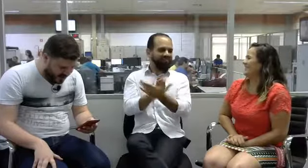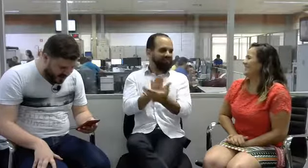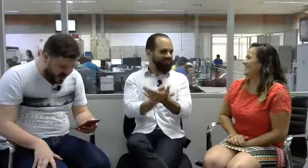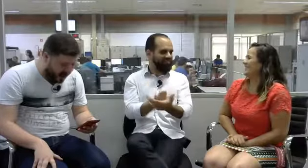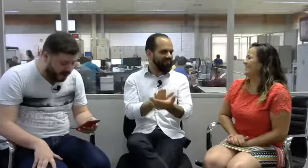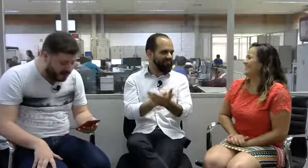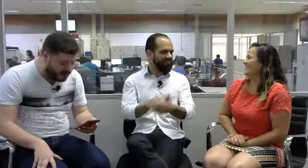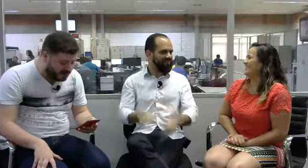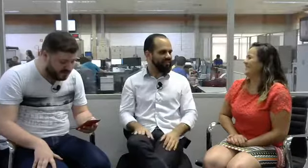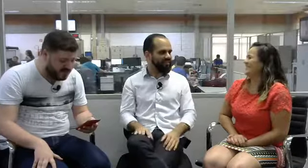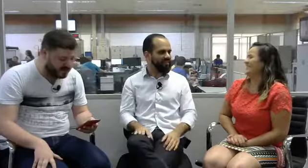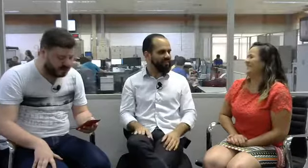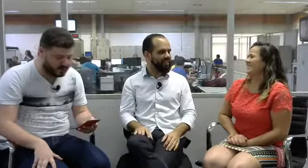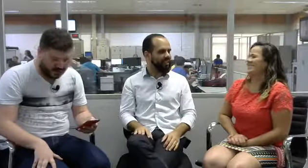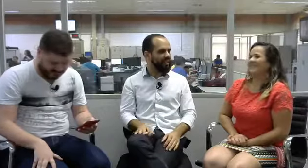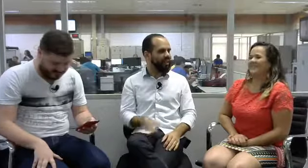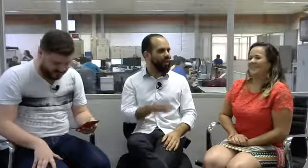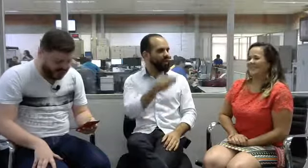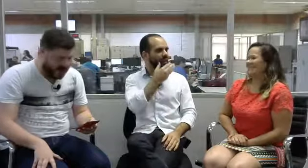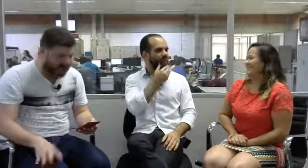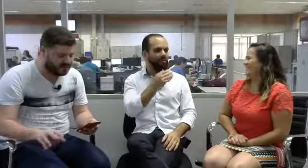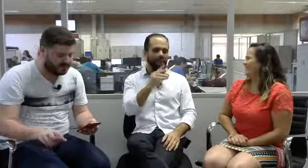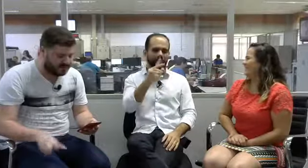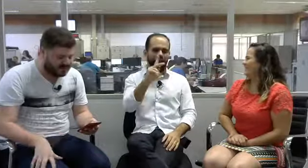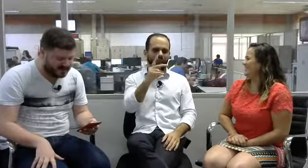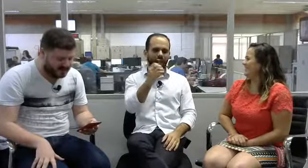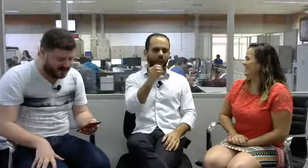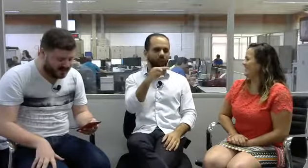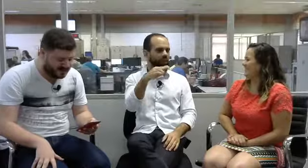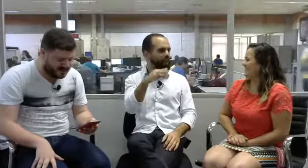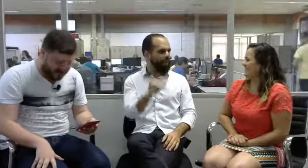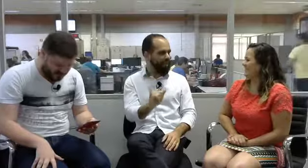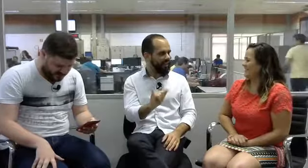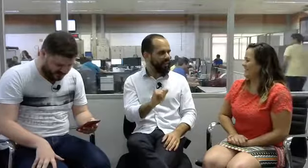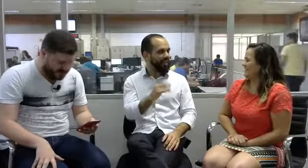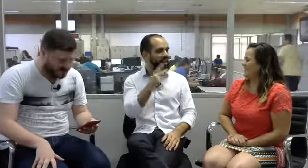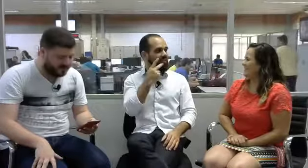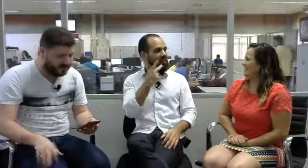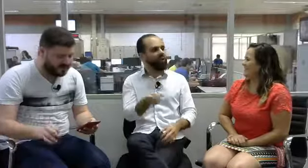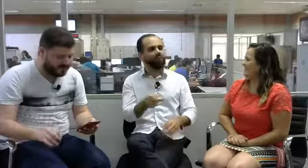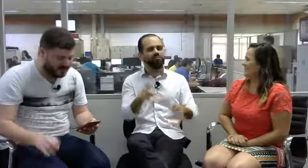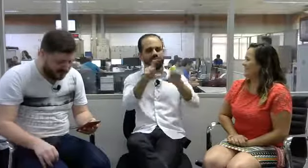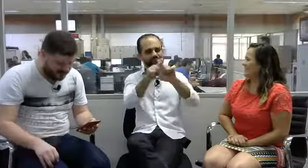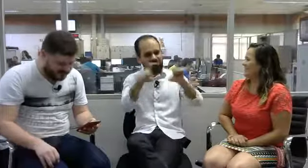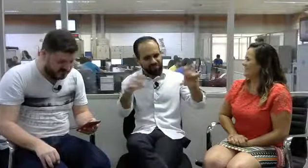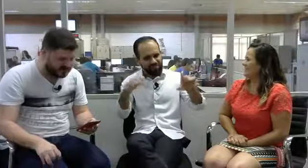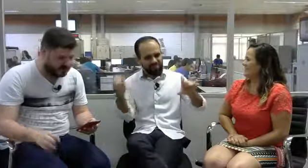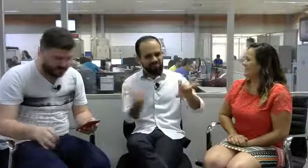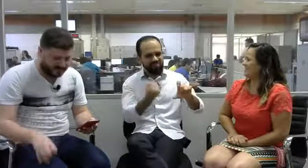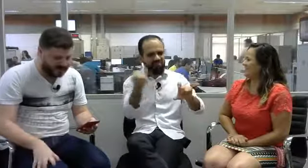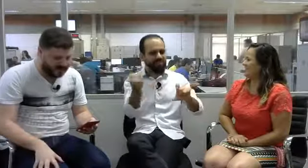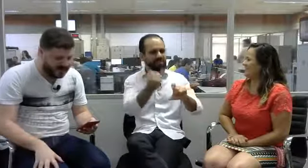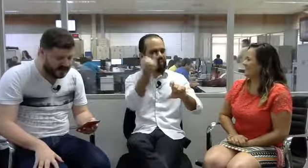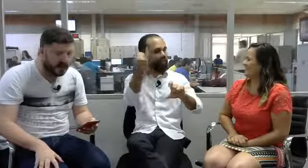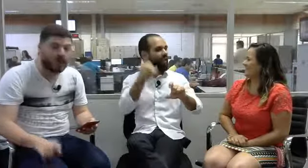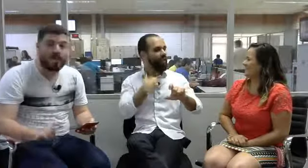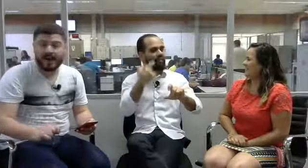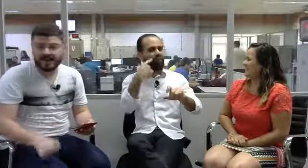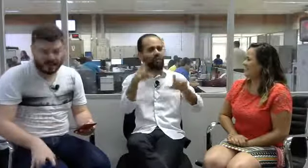Raoni Miyamoto Reis, assunto bastante pertinente. Vimos na prática, na prova do Enem, como ainda os